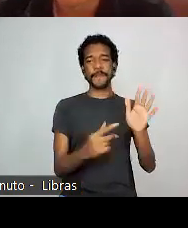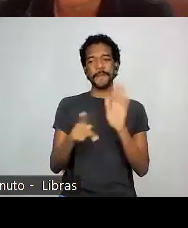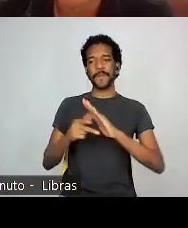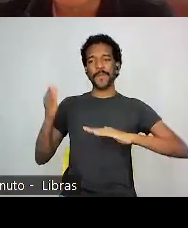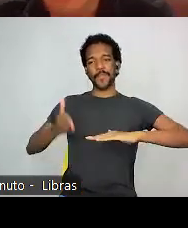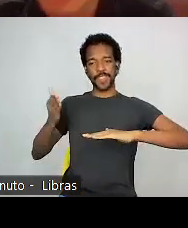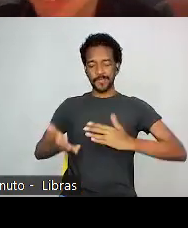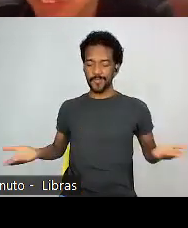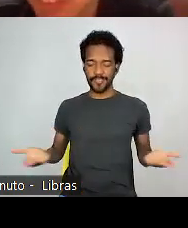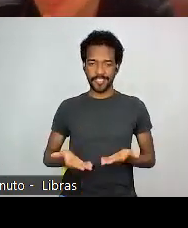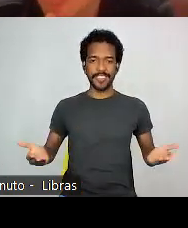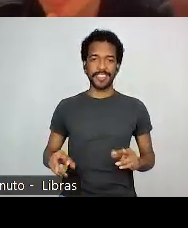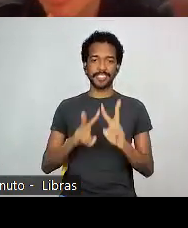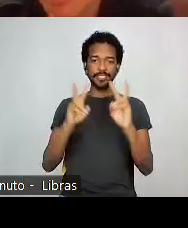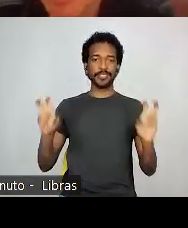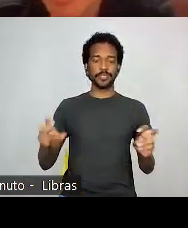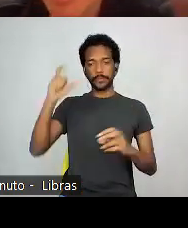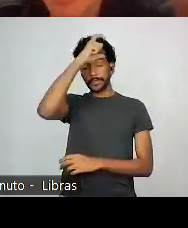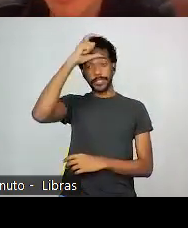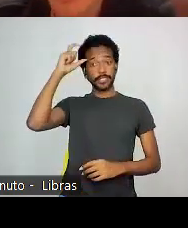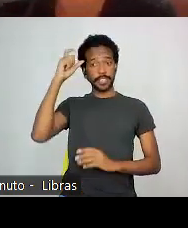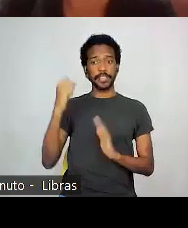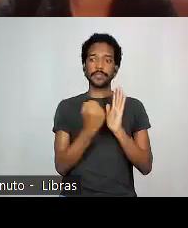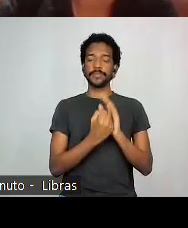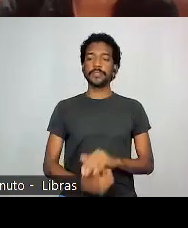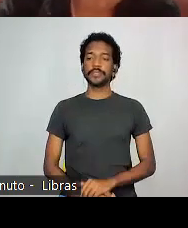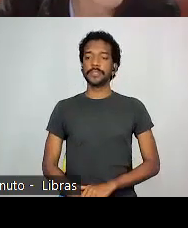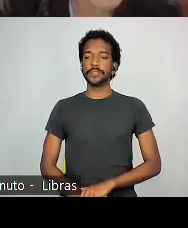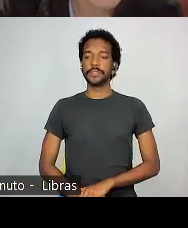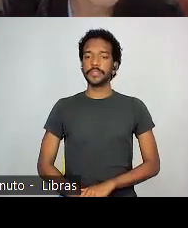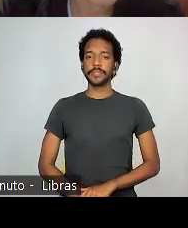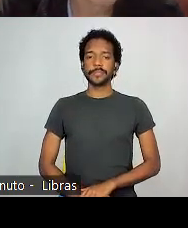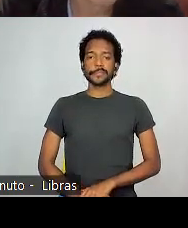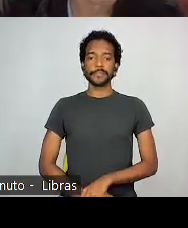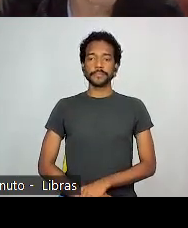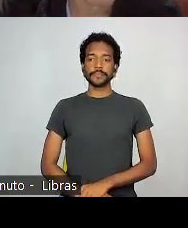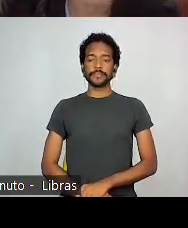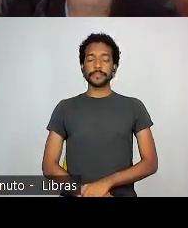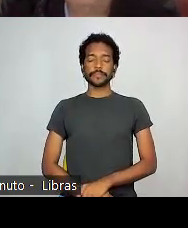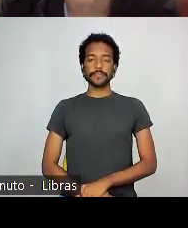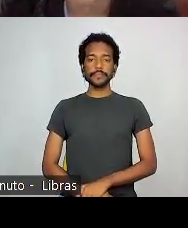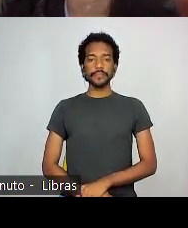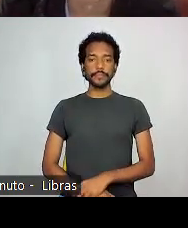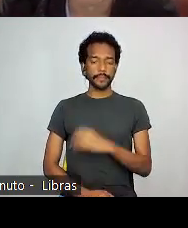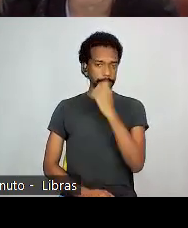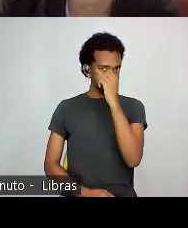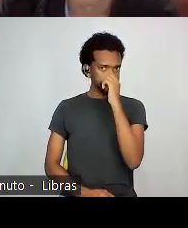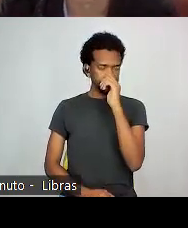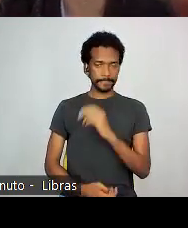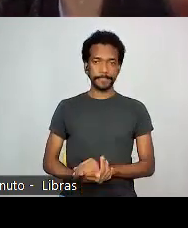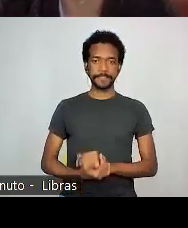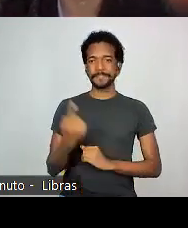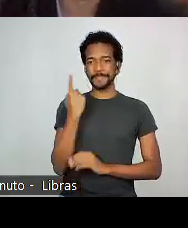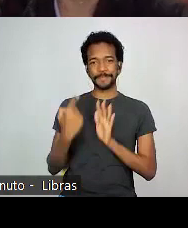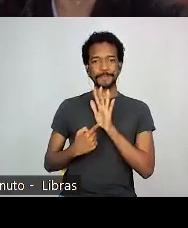estereótipos. Bem antigos. Ok. A primeira é a questão do uso da